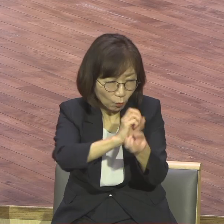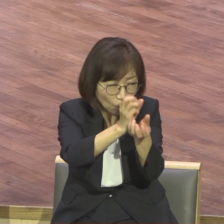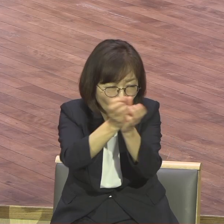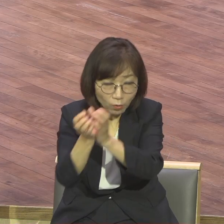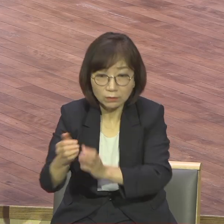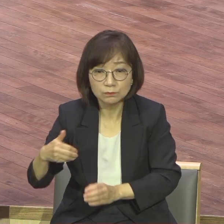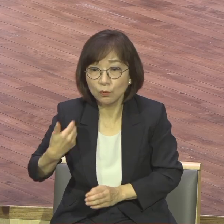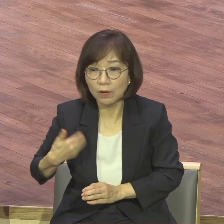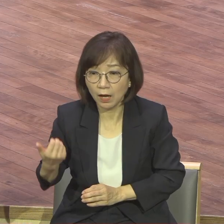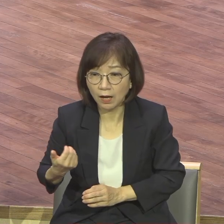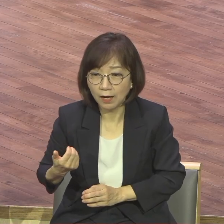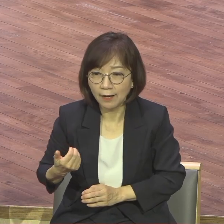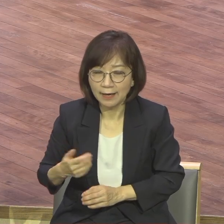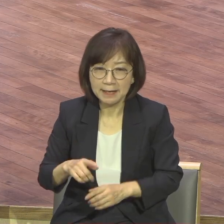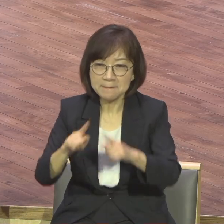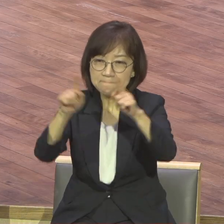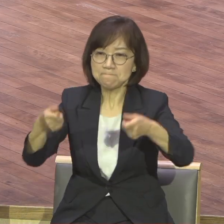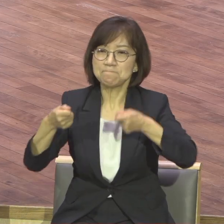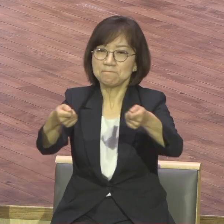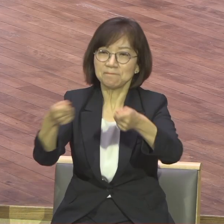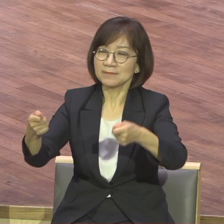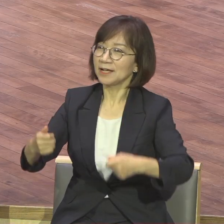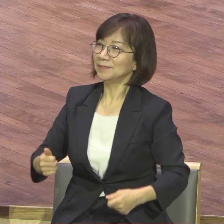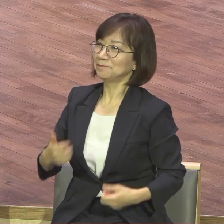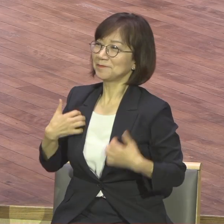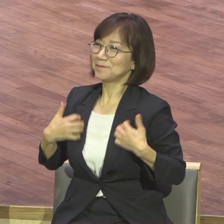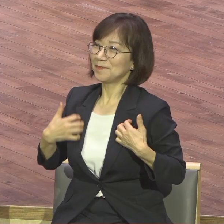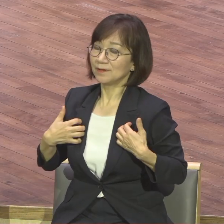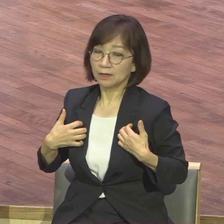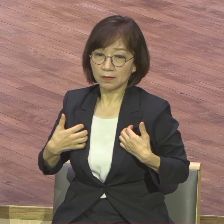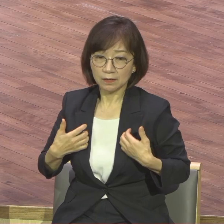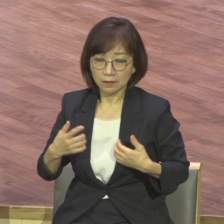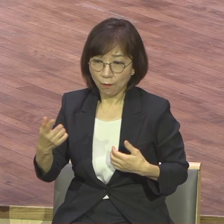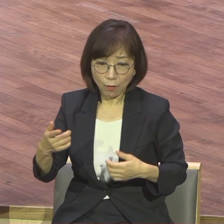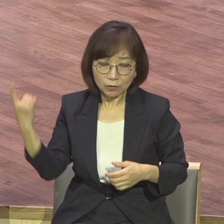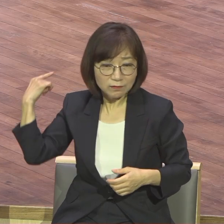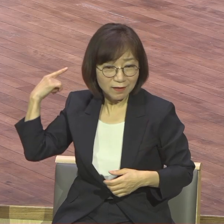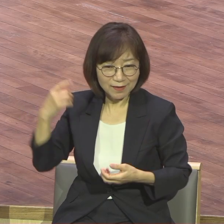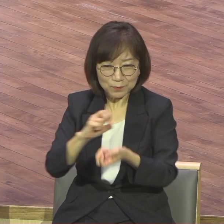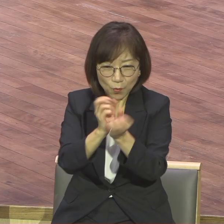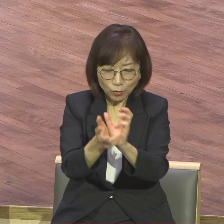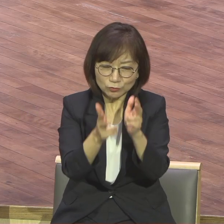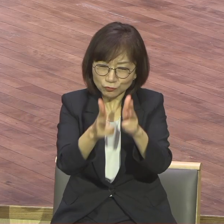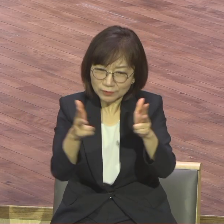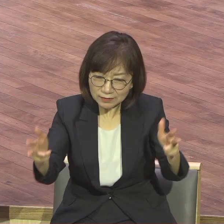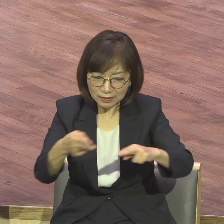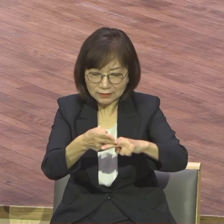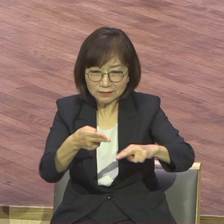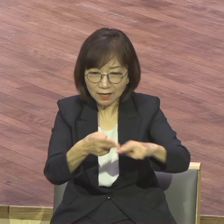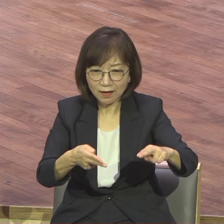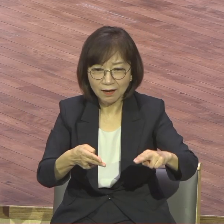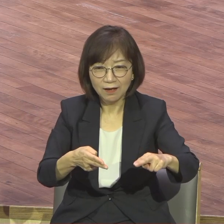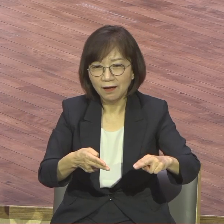되고 뭐 이래야 하지 아무도 안 알아줘야 왜 합니까 그거는 은혜 못 받은 사람이거든요